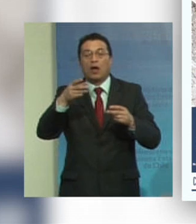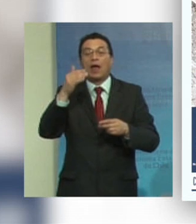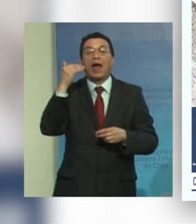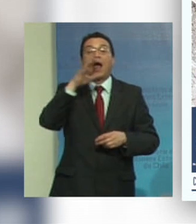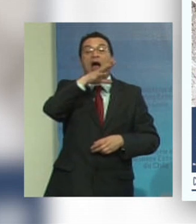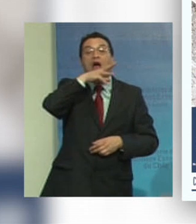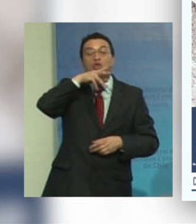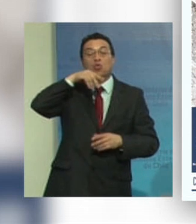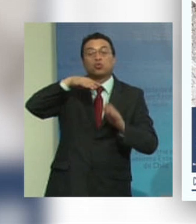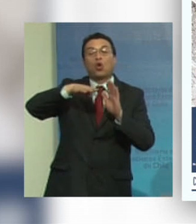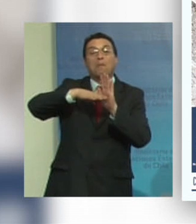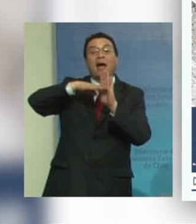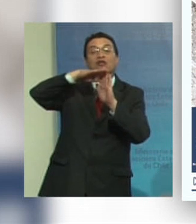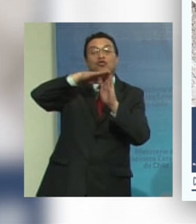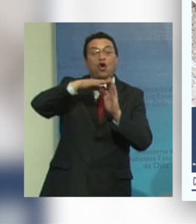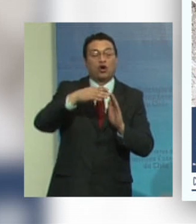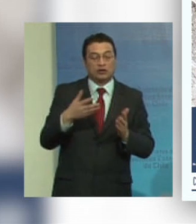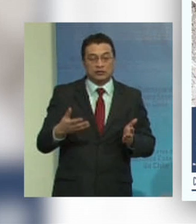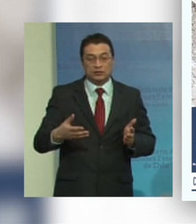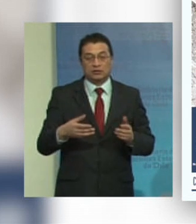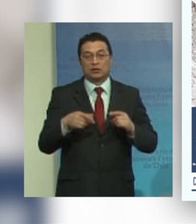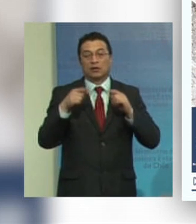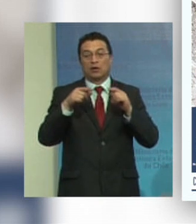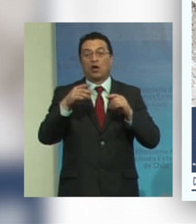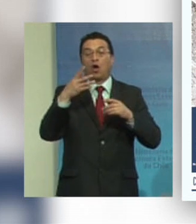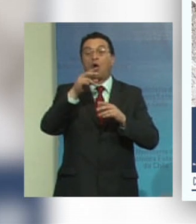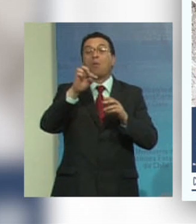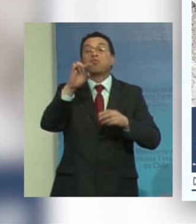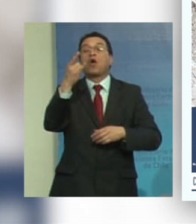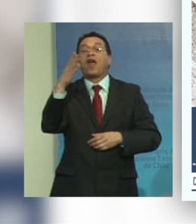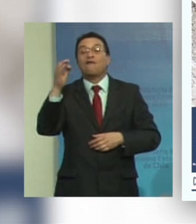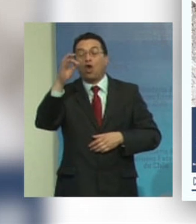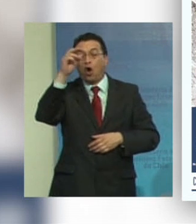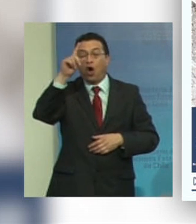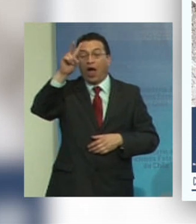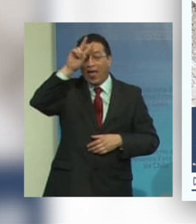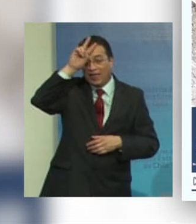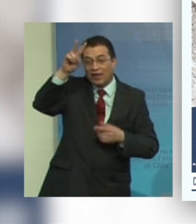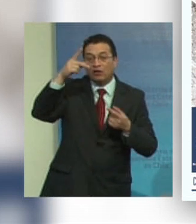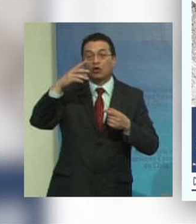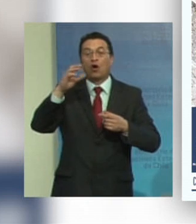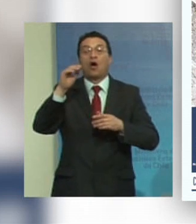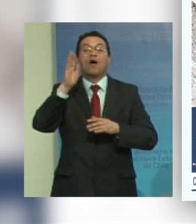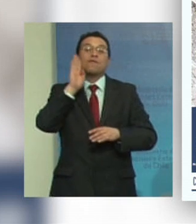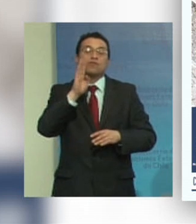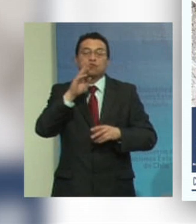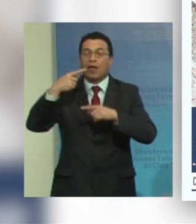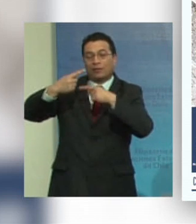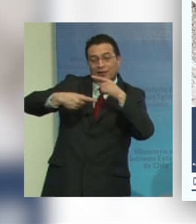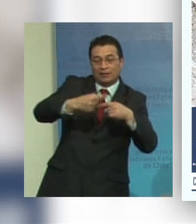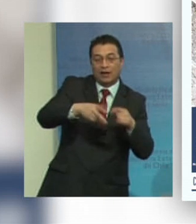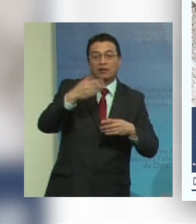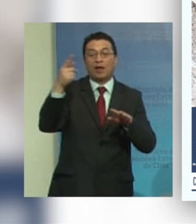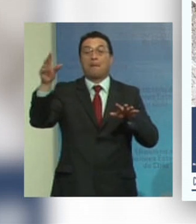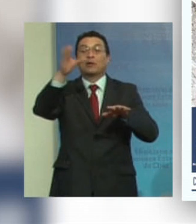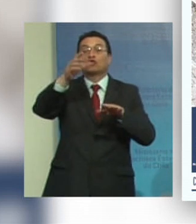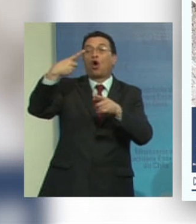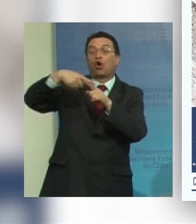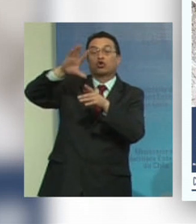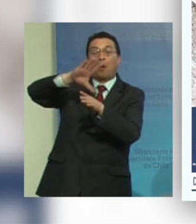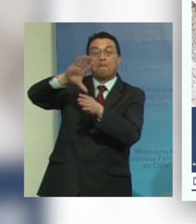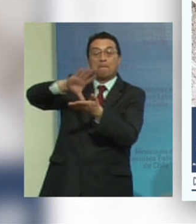los adultos mayores de los pueblos indígenas las poblaciones afrodescendientes los migrantes entonces también es muy